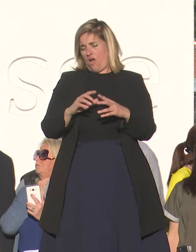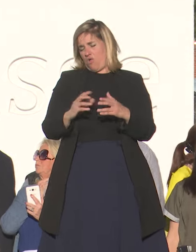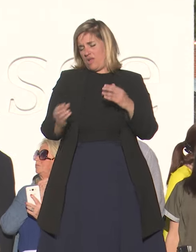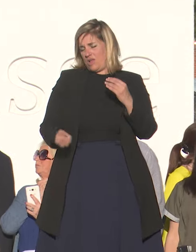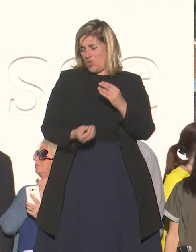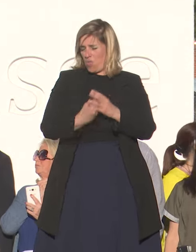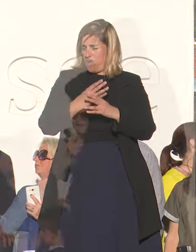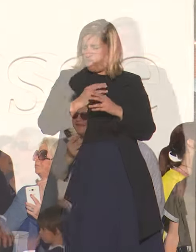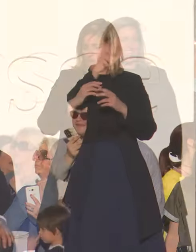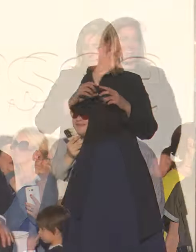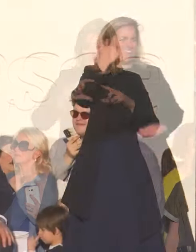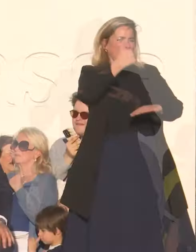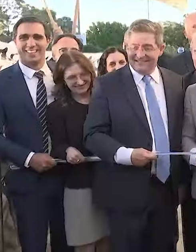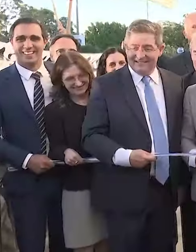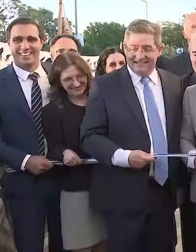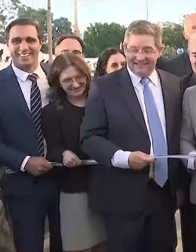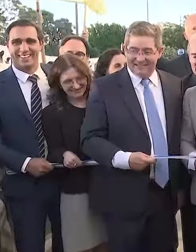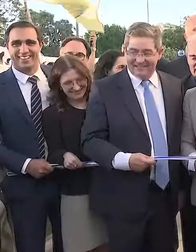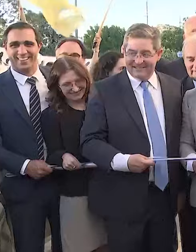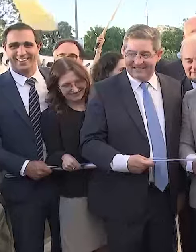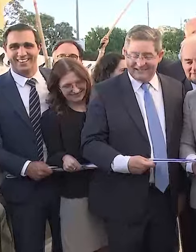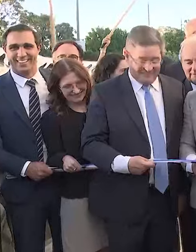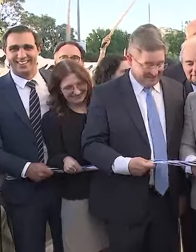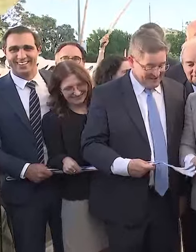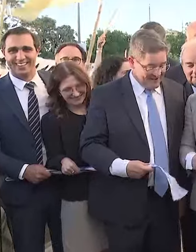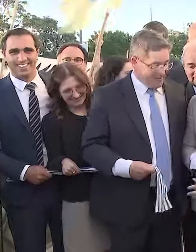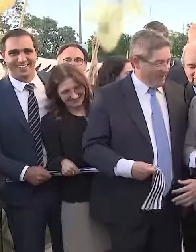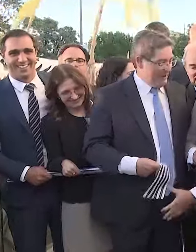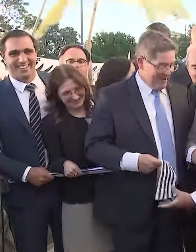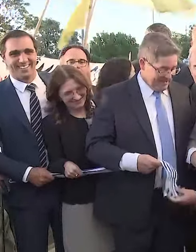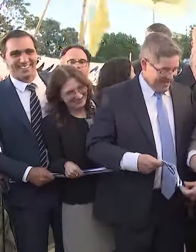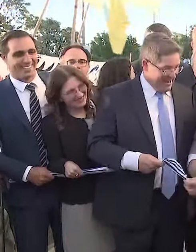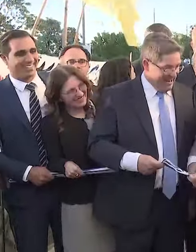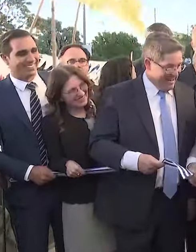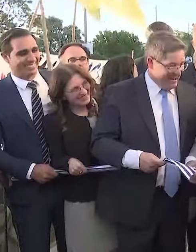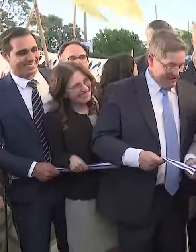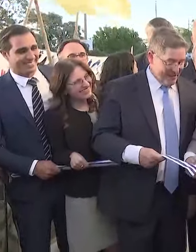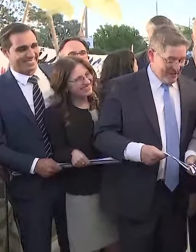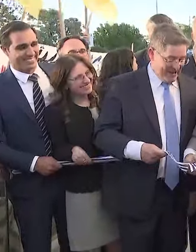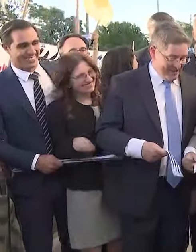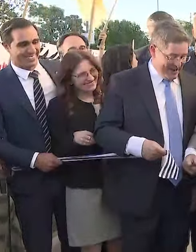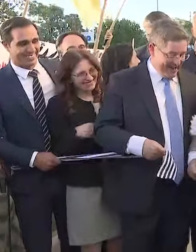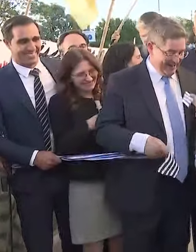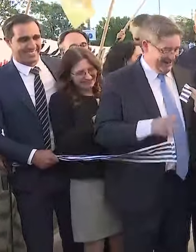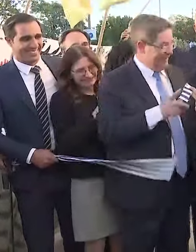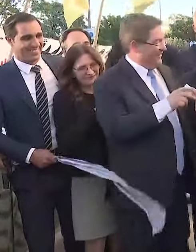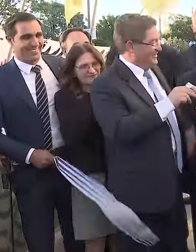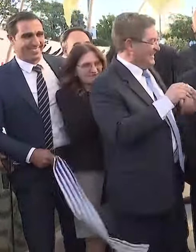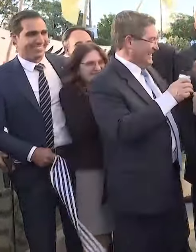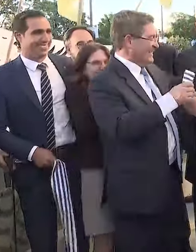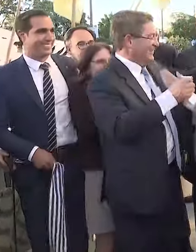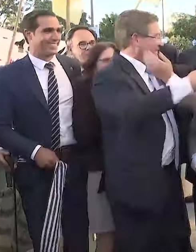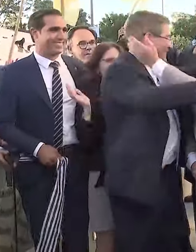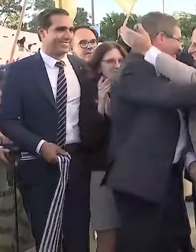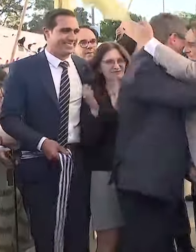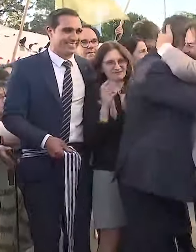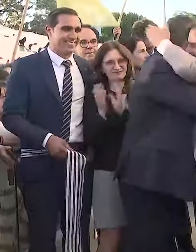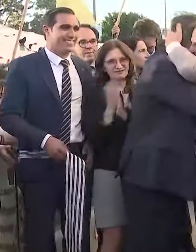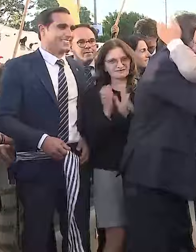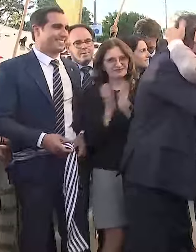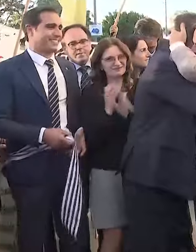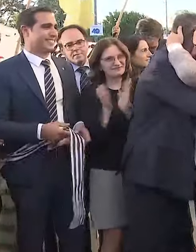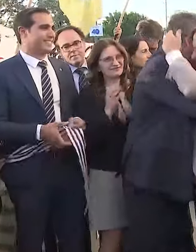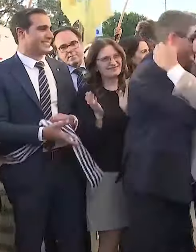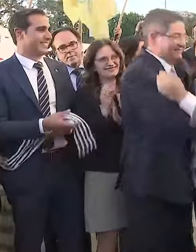a esta nueva unidad. ...la democracia hacer lo que hay que hacer y esto es la demostración más clara de ello.